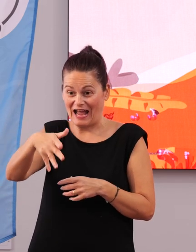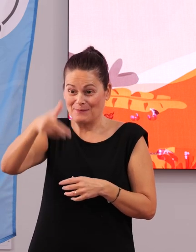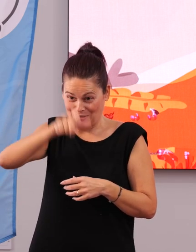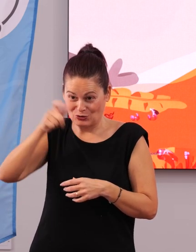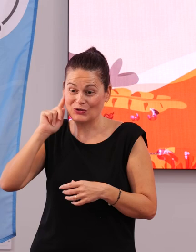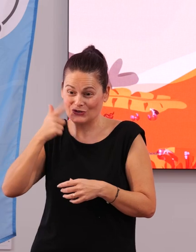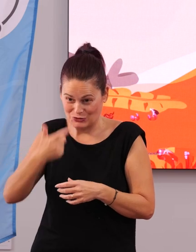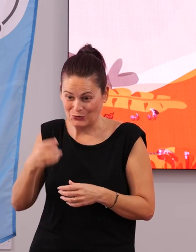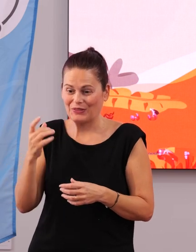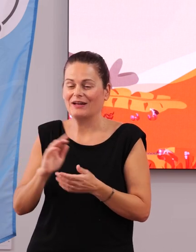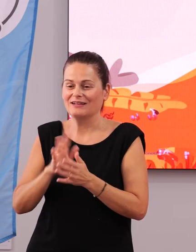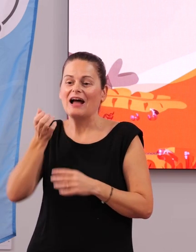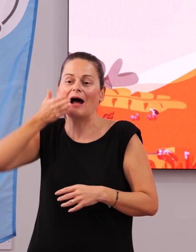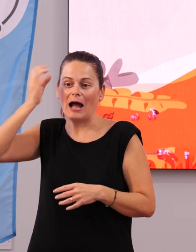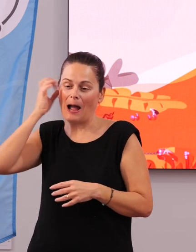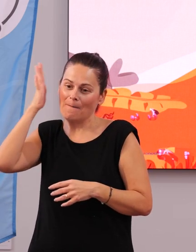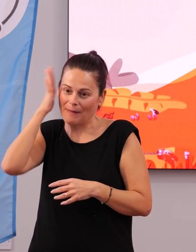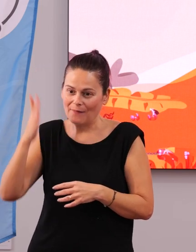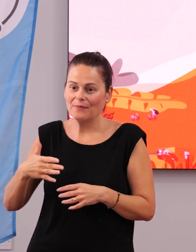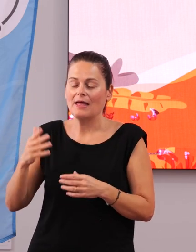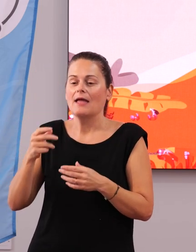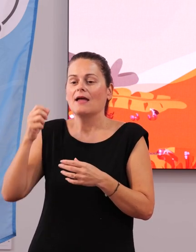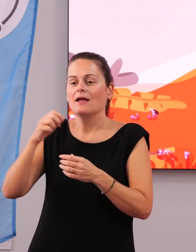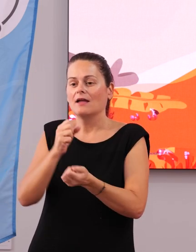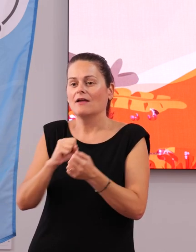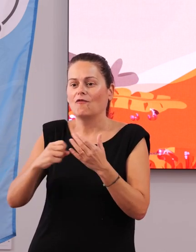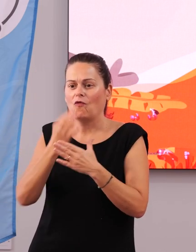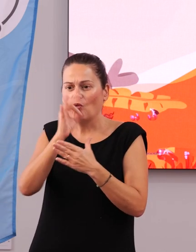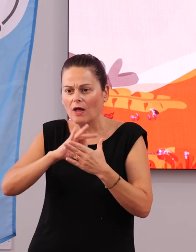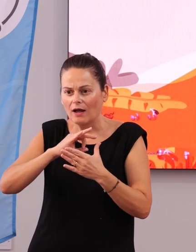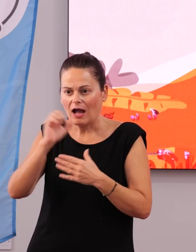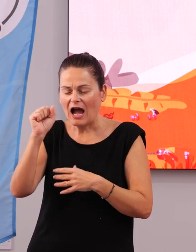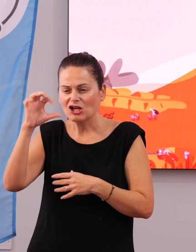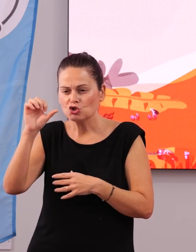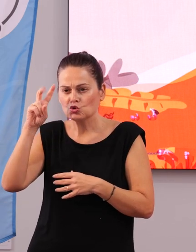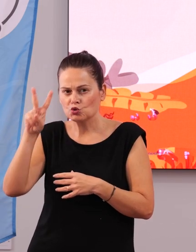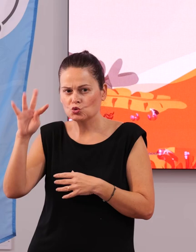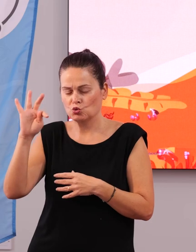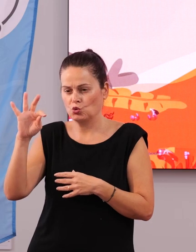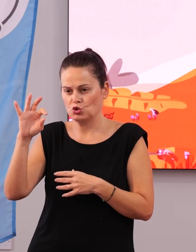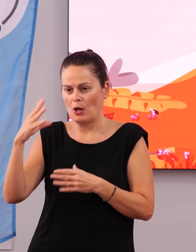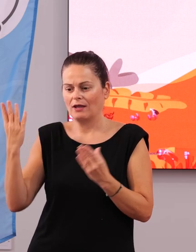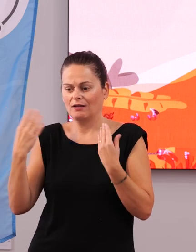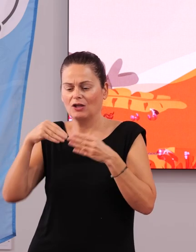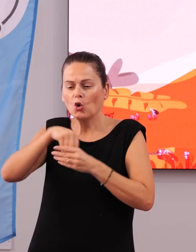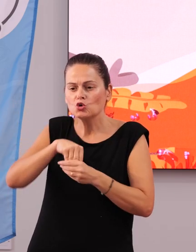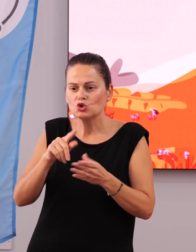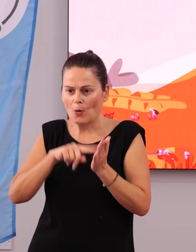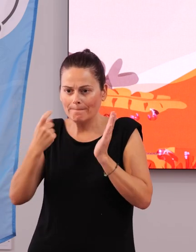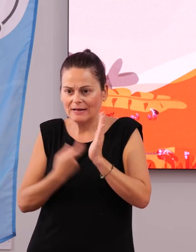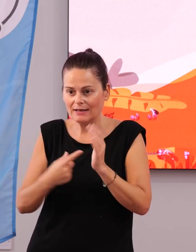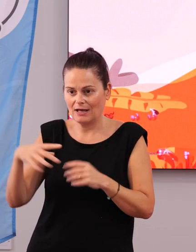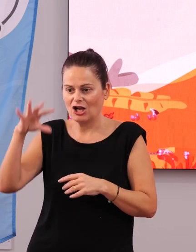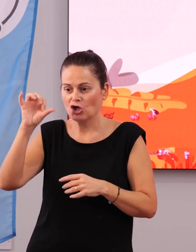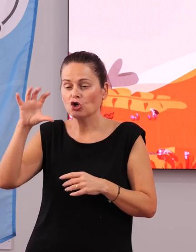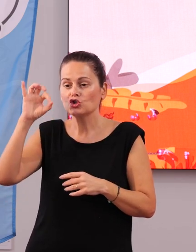Apanda, Adai, Fundación Meta Hospice, Astus Plena Inclusión también, Soy, Servicio